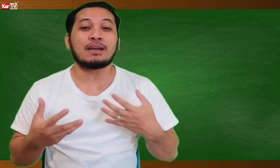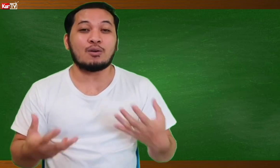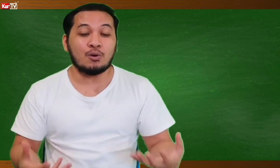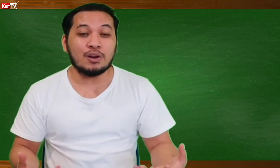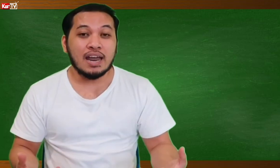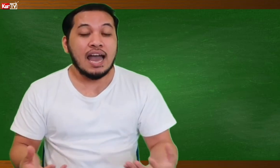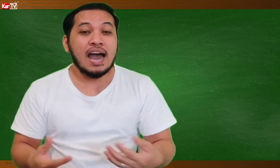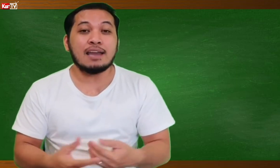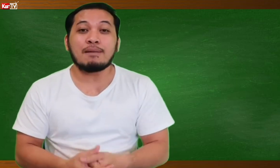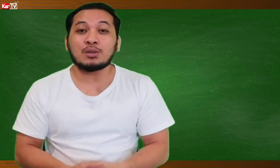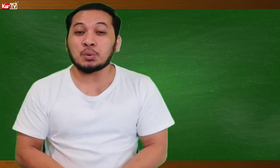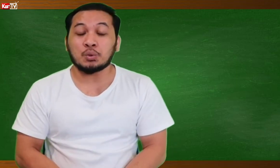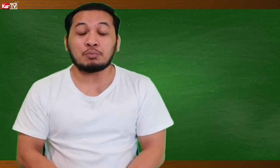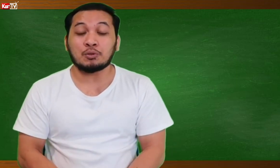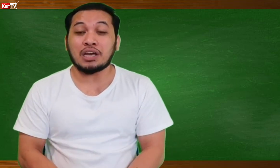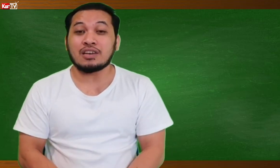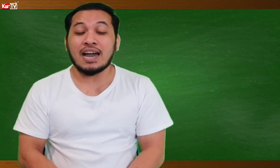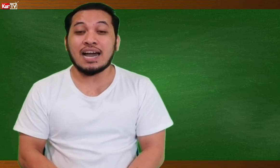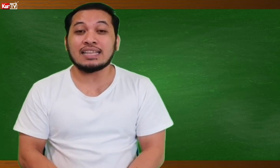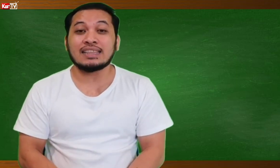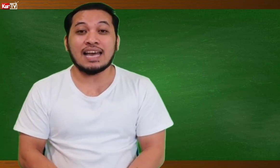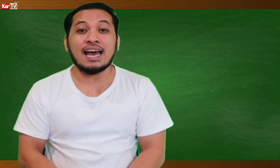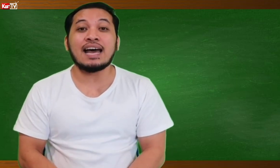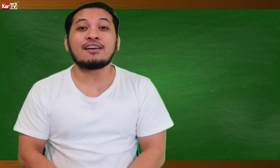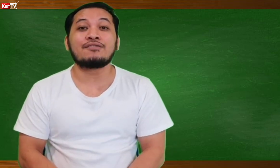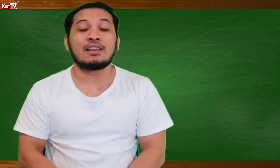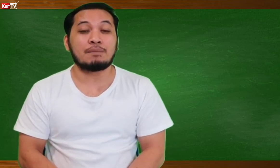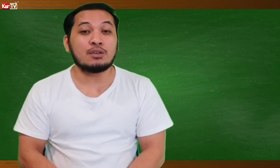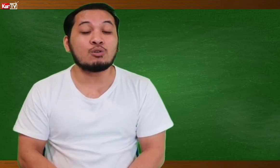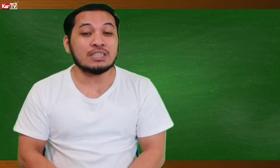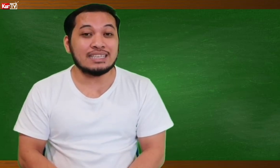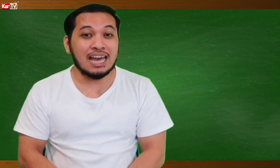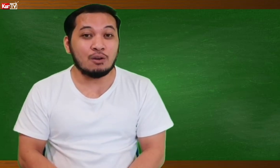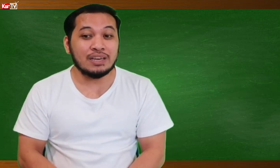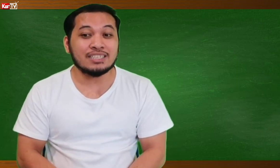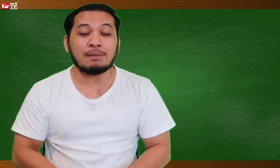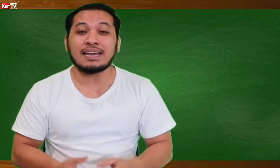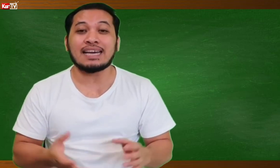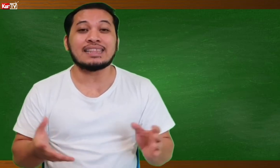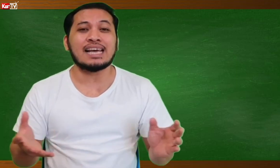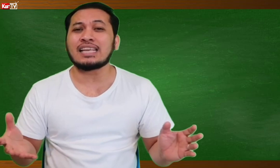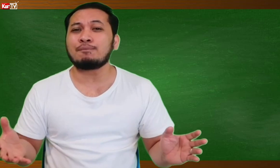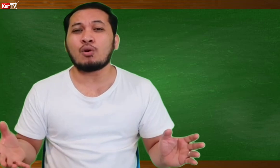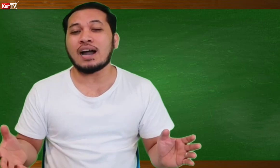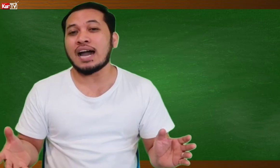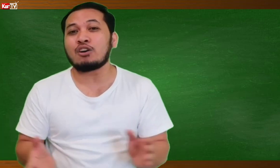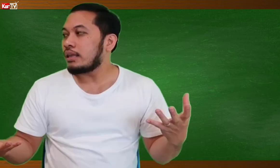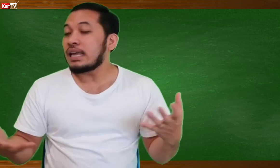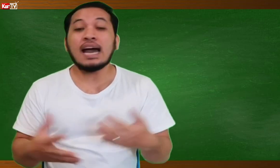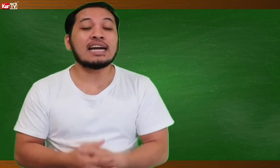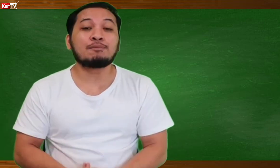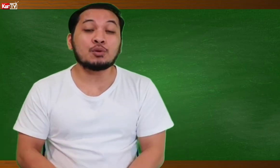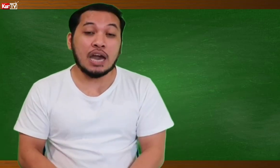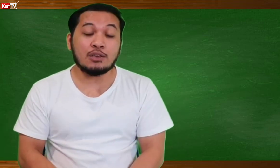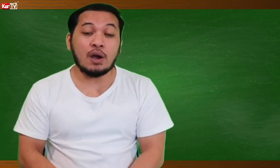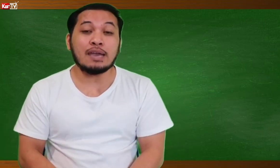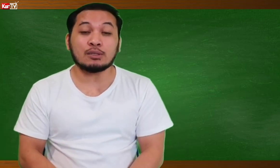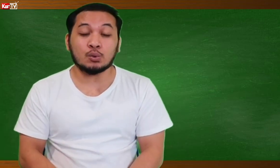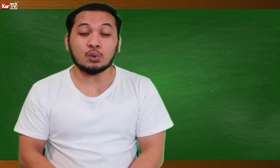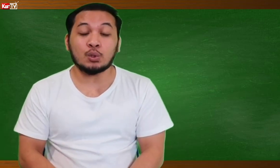panahon ay matututo po tayong lahat ng Filipino sign language sapagkat darating po ang araw na lahat po tayo ay matututo